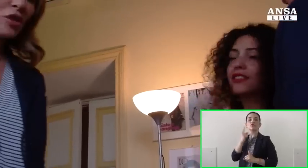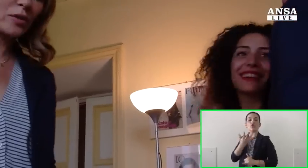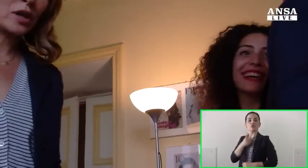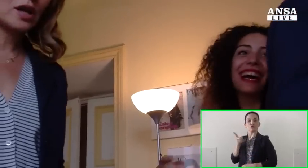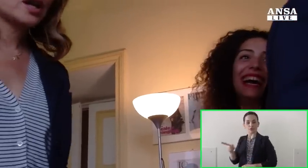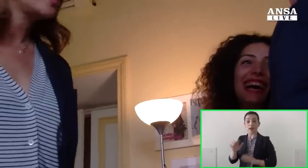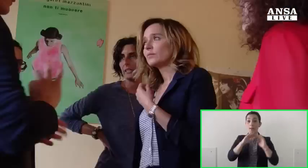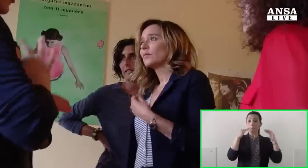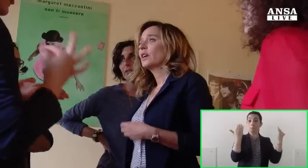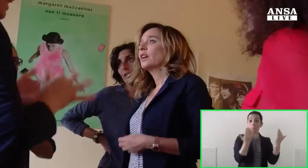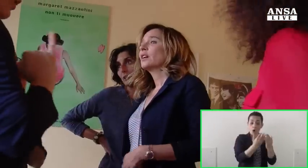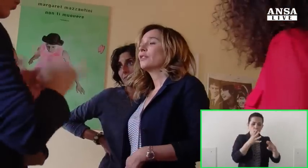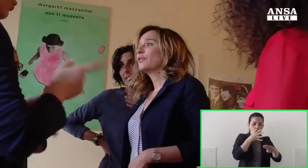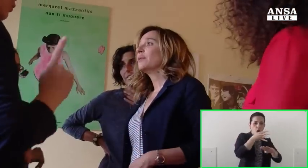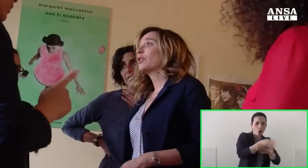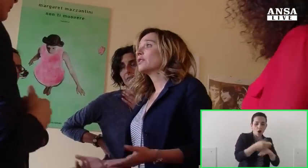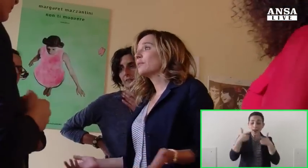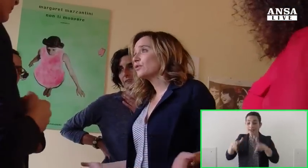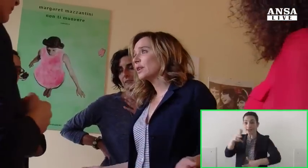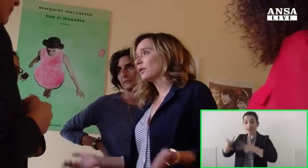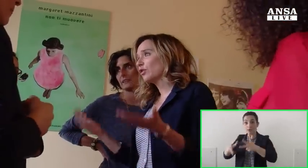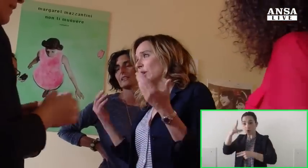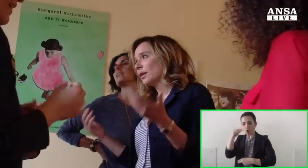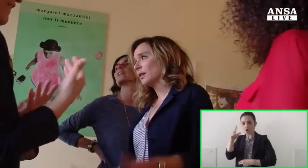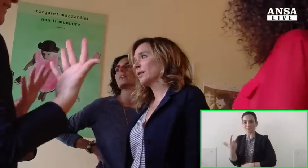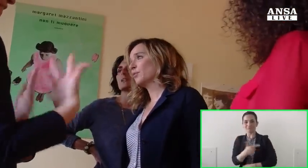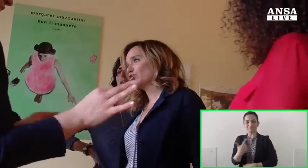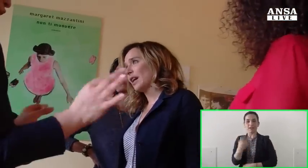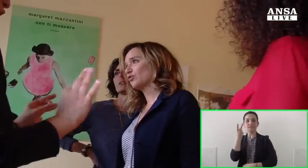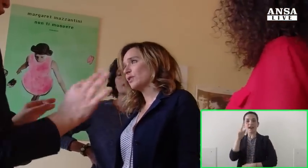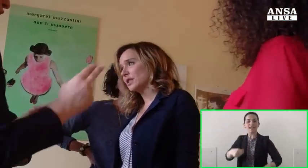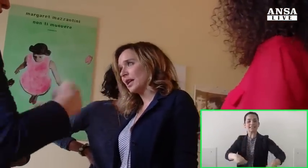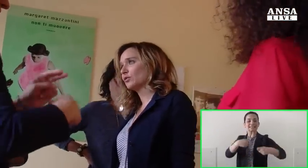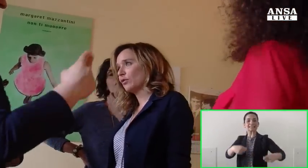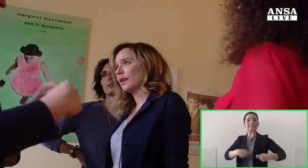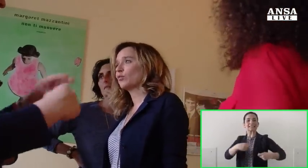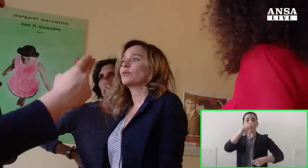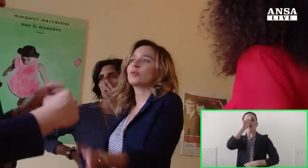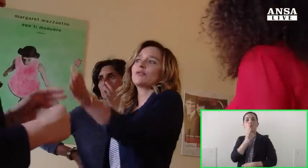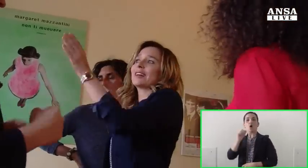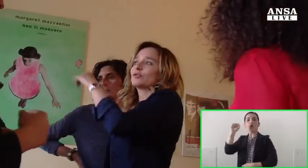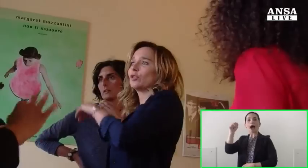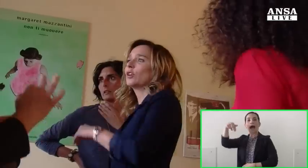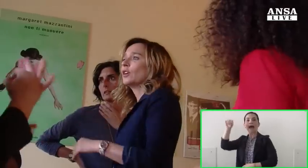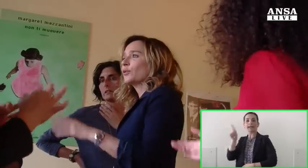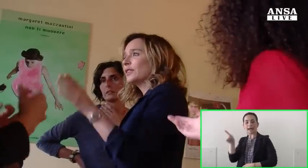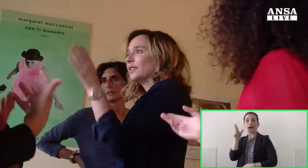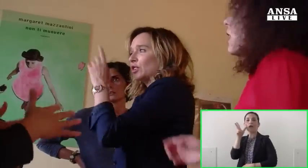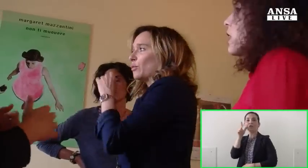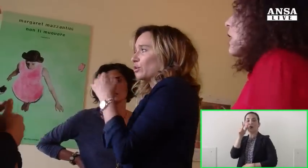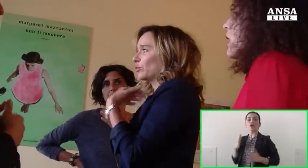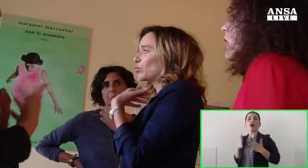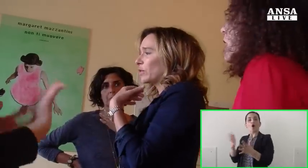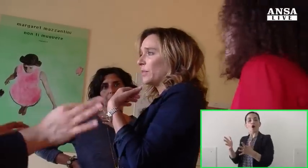conoscere questa lingua sono state motivazioni forti che l'hanno spinta a interpretare Anna, donna